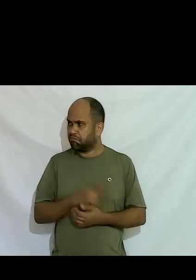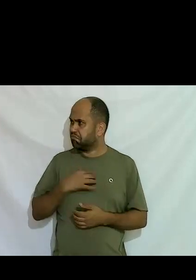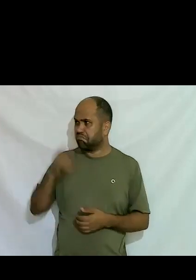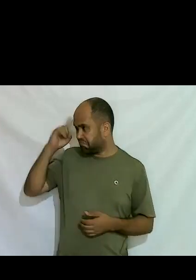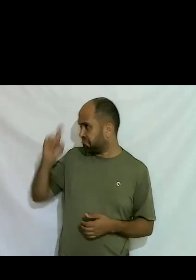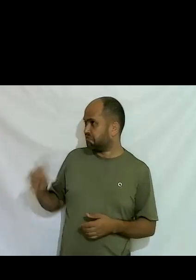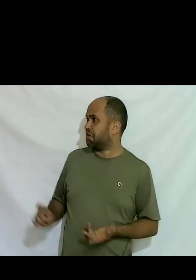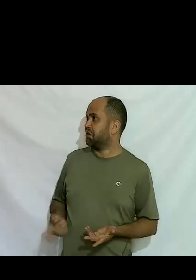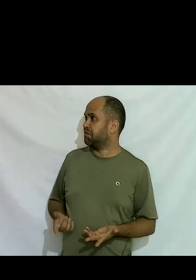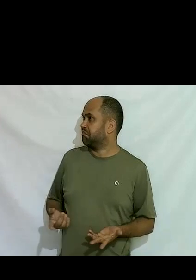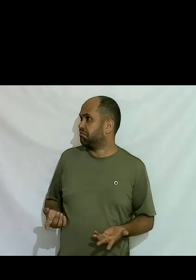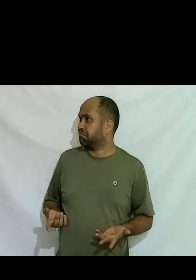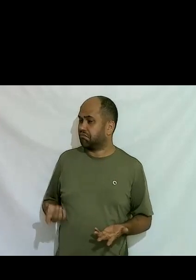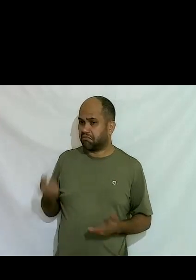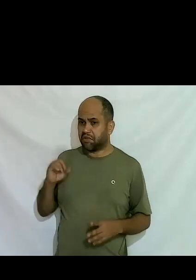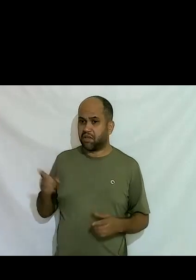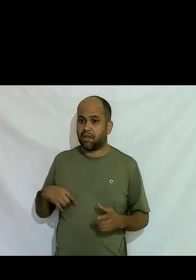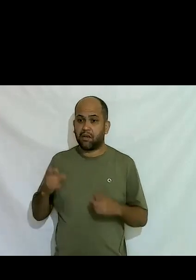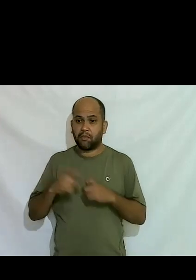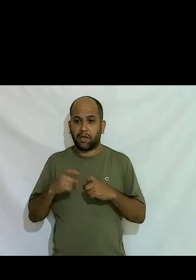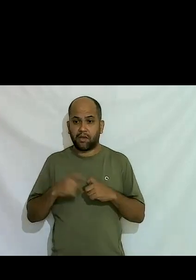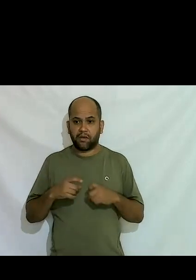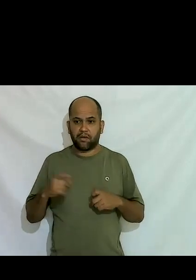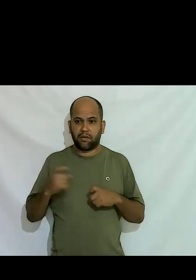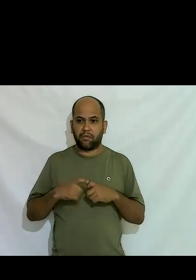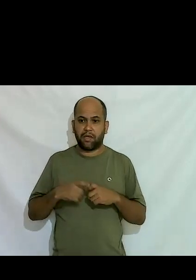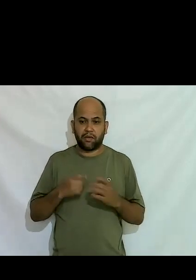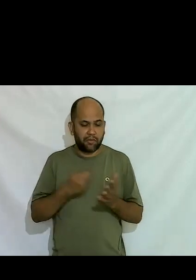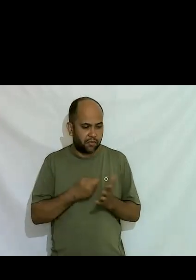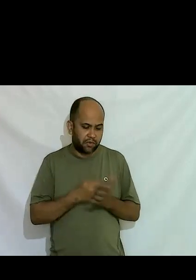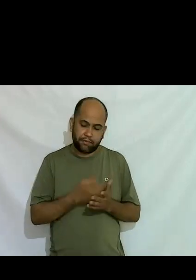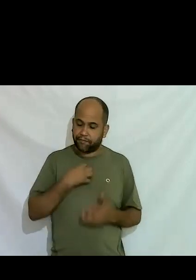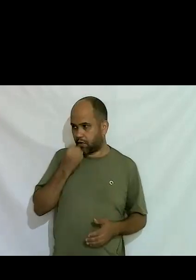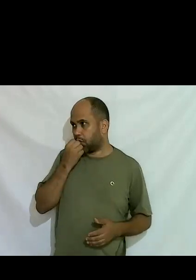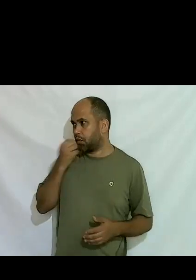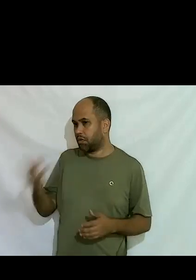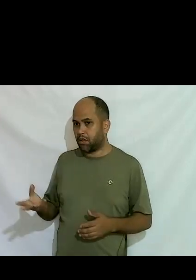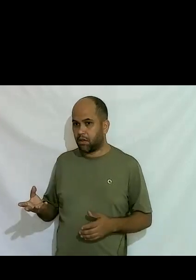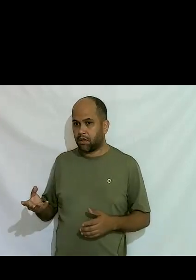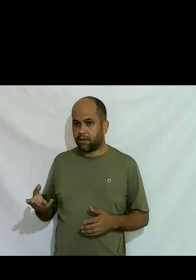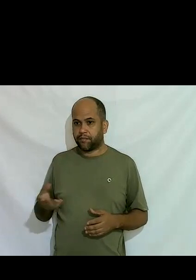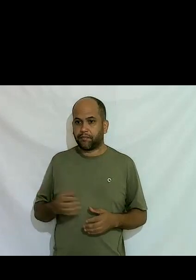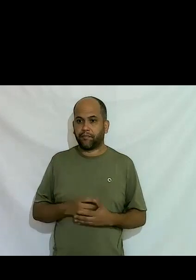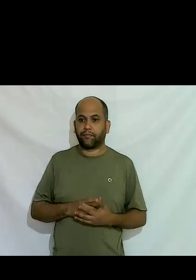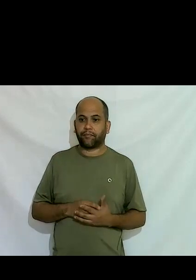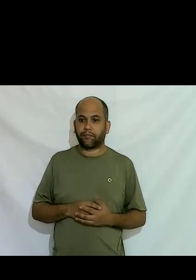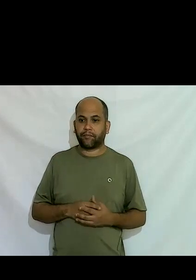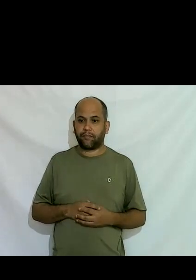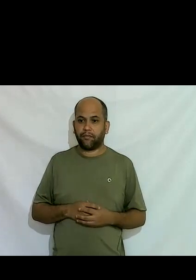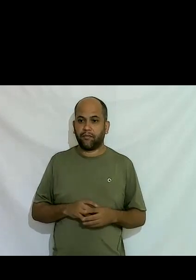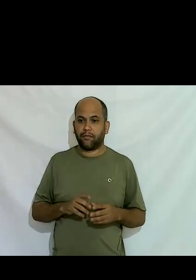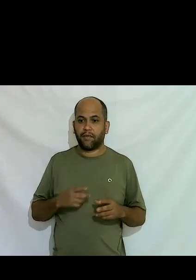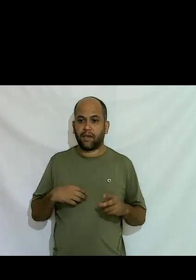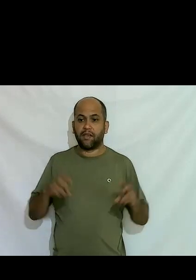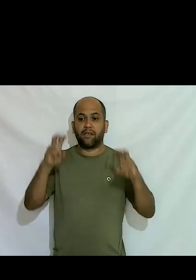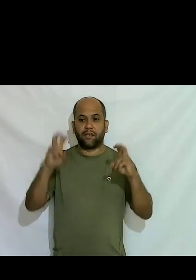ele me levou no médico o médico me pressionou e eu tive que contar o que eu estava fazendo e aí sentaram